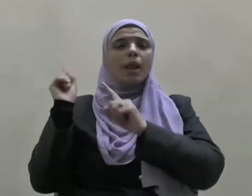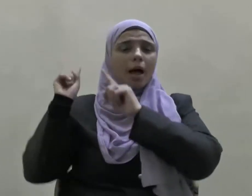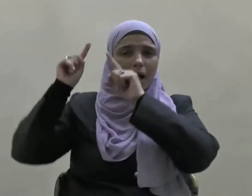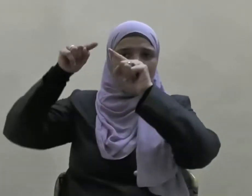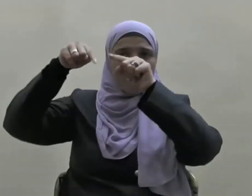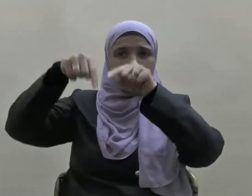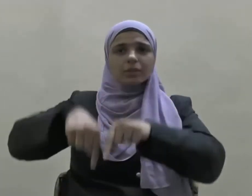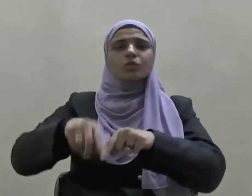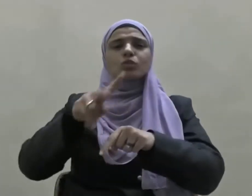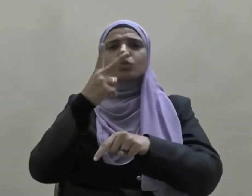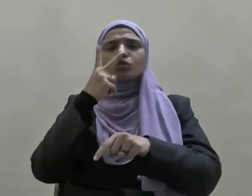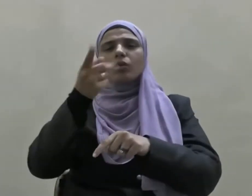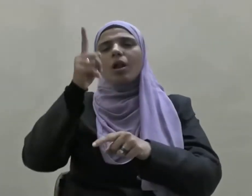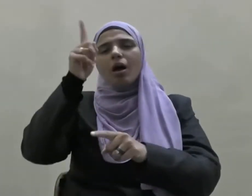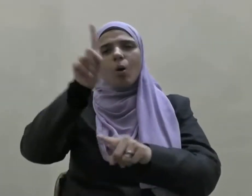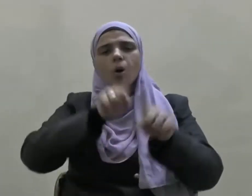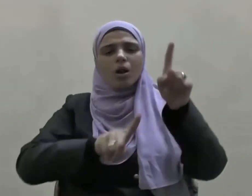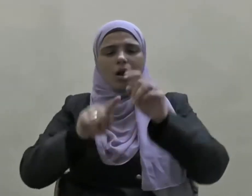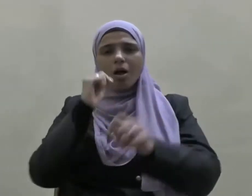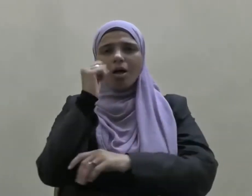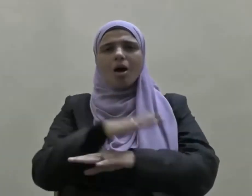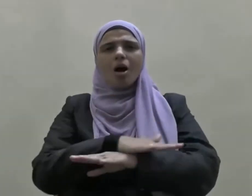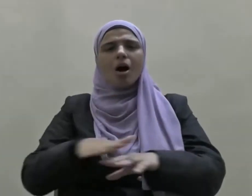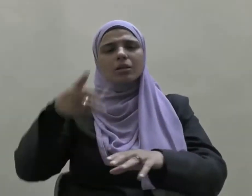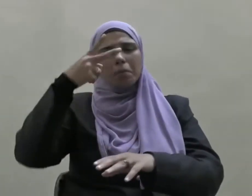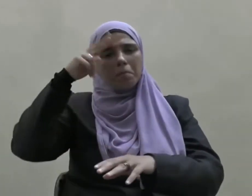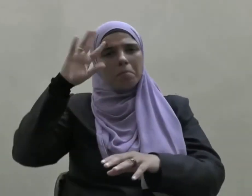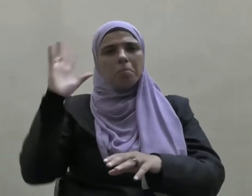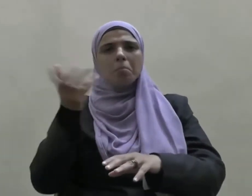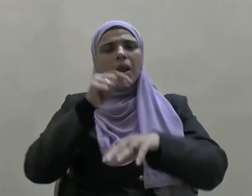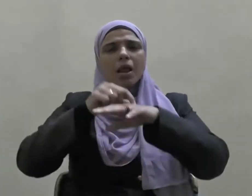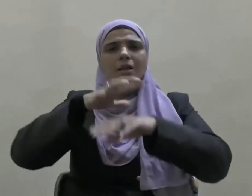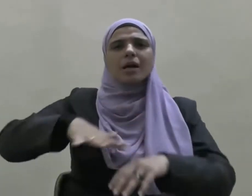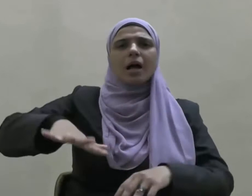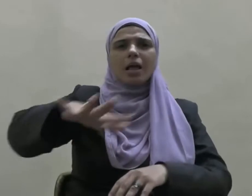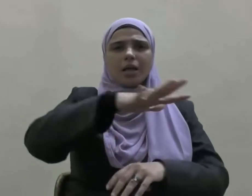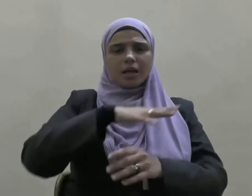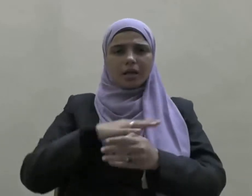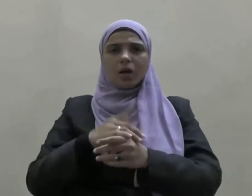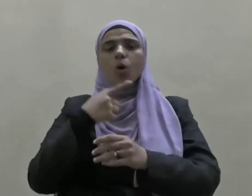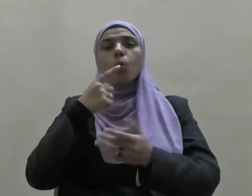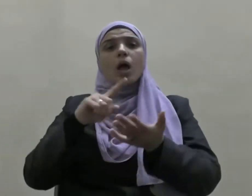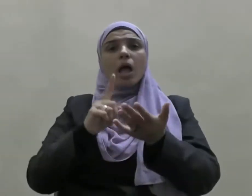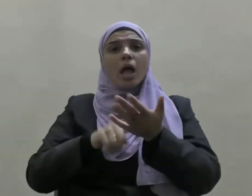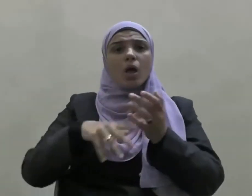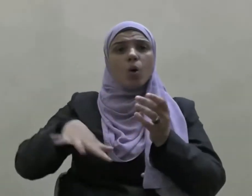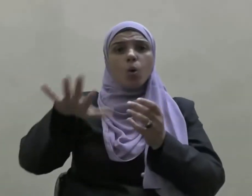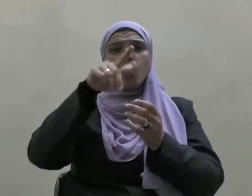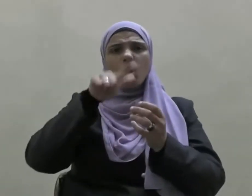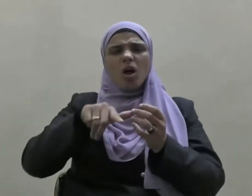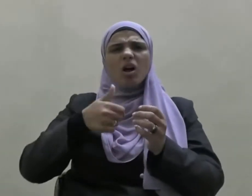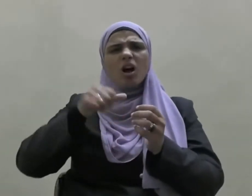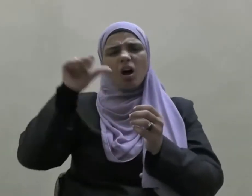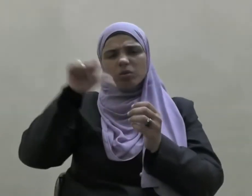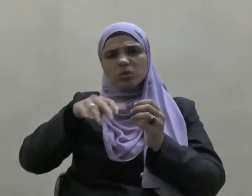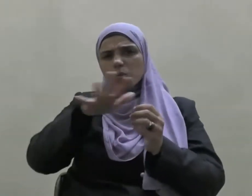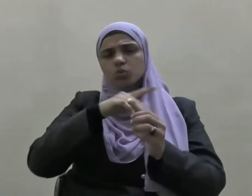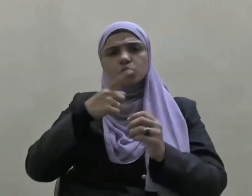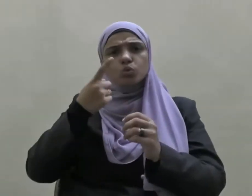إلى أن يرف الله الأرض ومن عليها وإن من أبرز وسائل